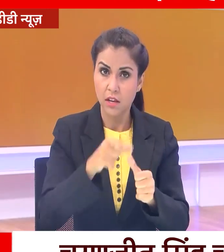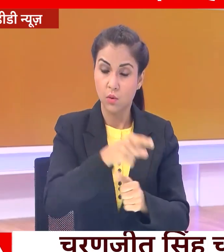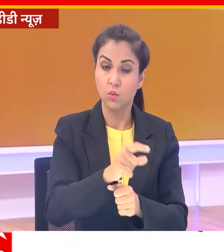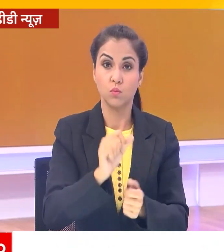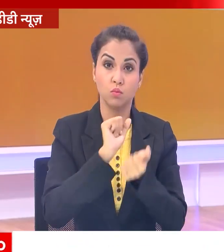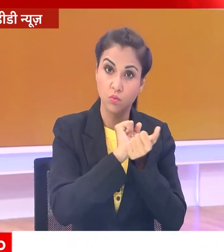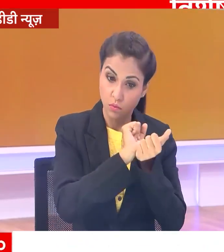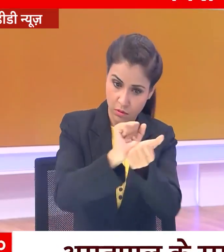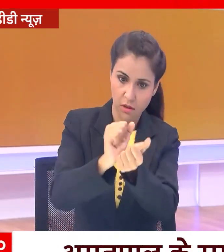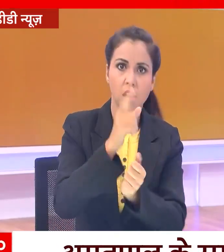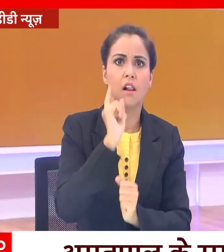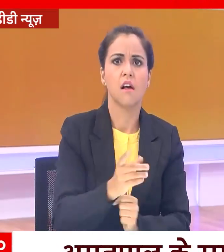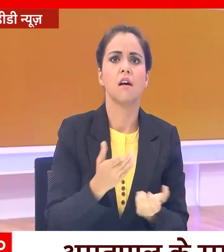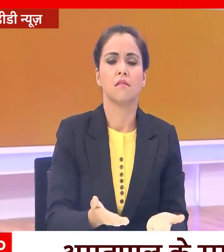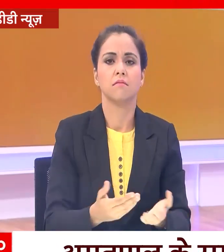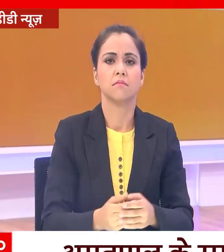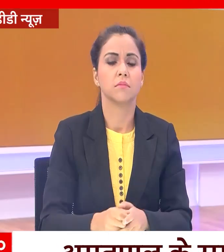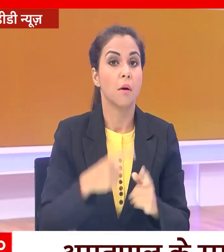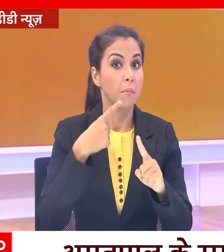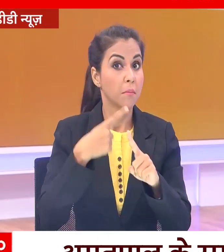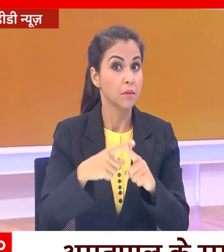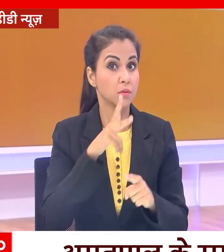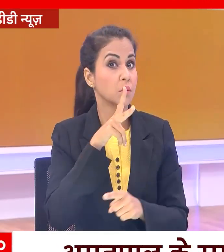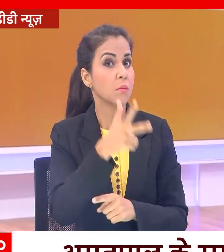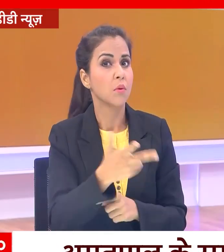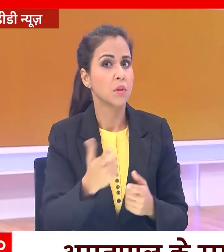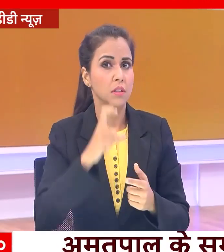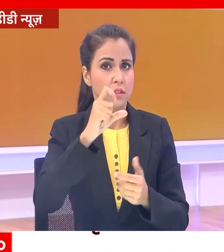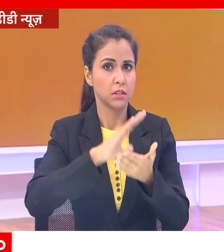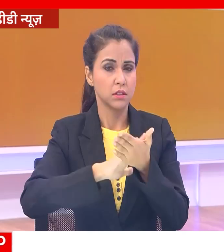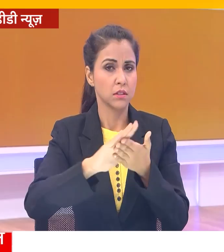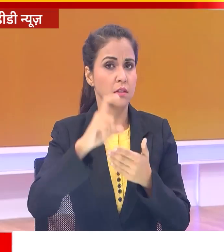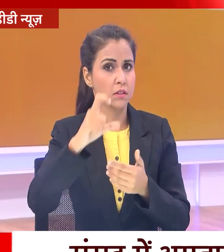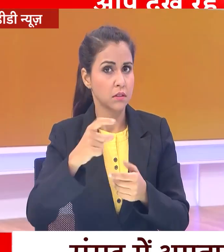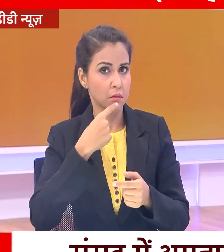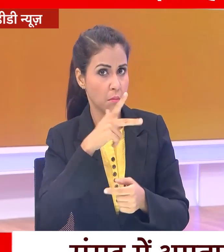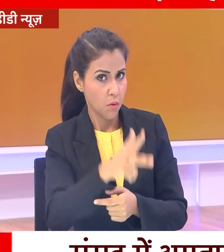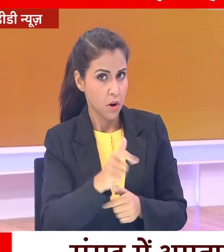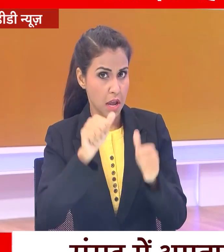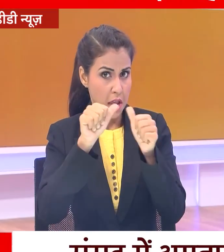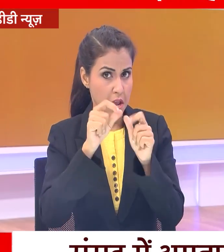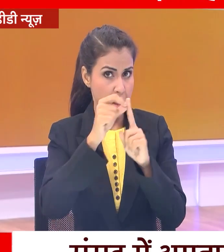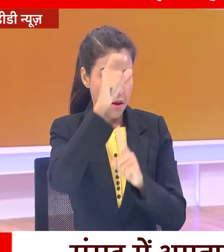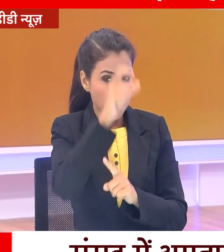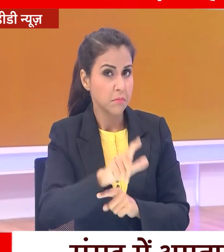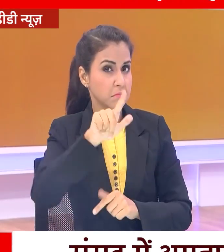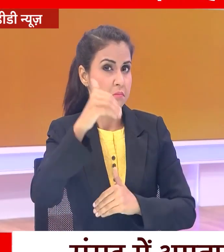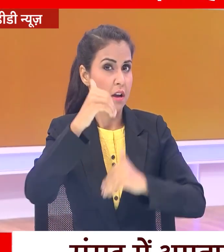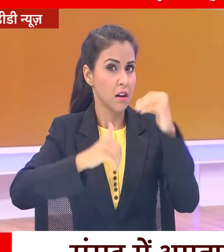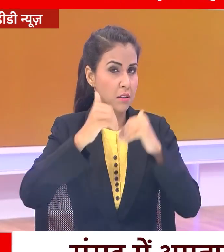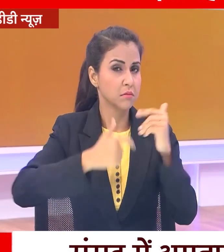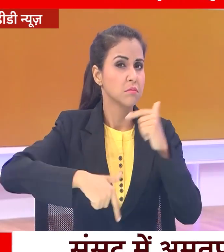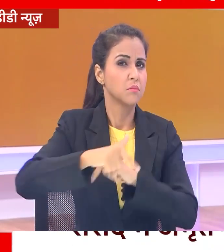जेल भेजा गया है साथ ही चरणजीत सिंग चन्नी ने कहा कि अमरतपाल को लोकसभा में